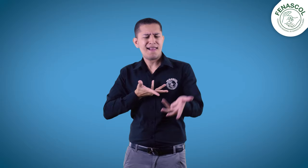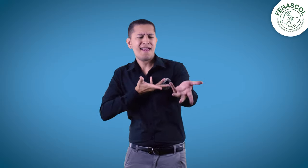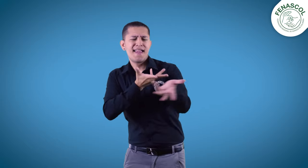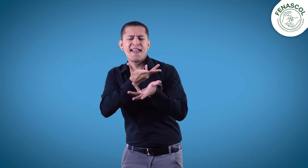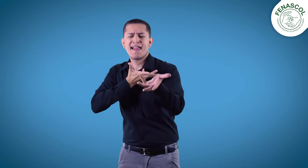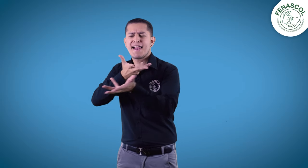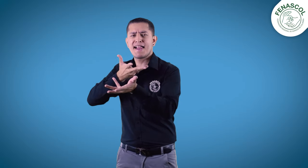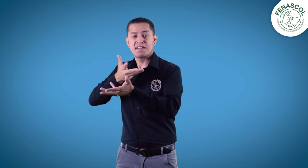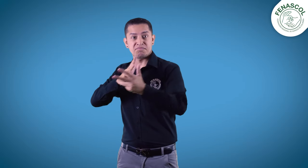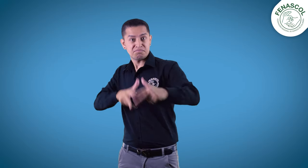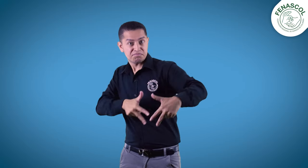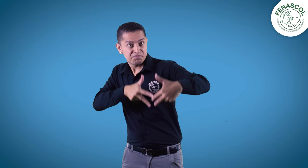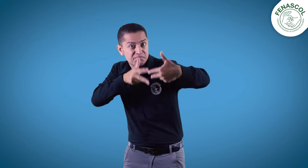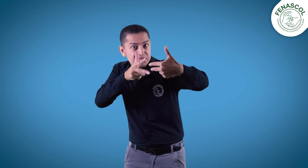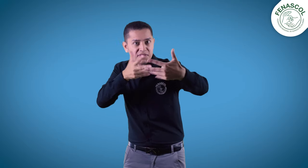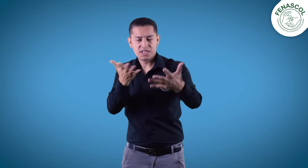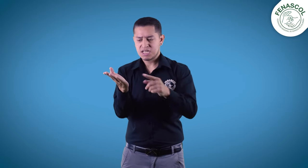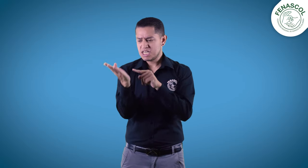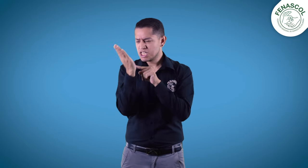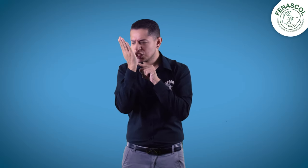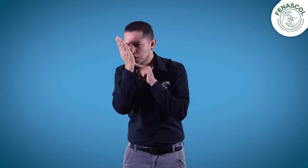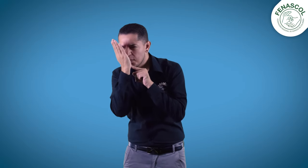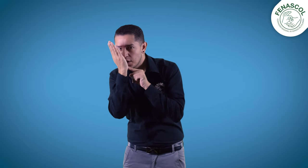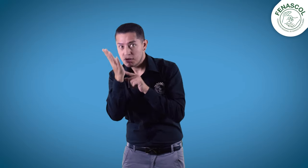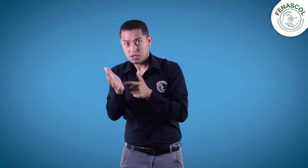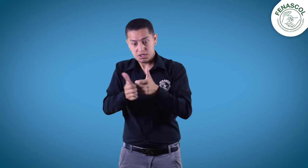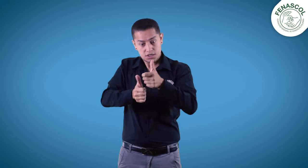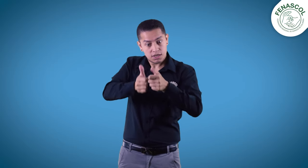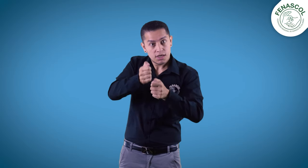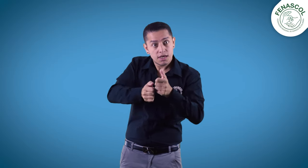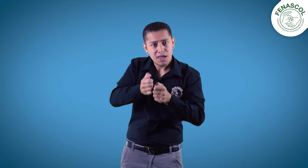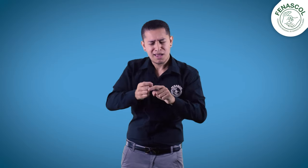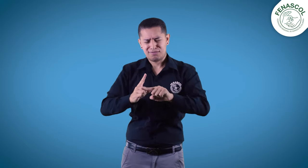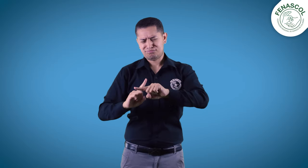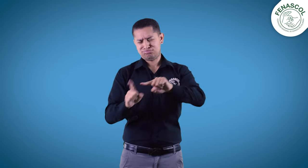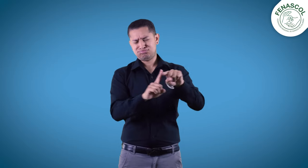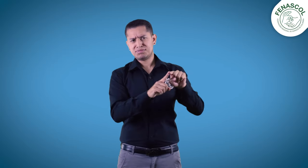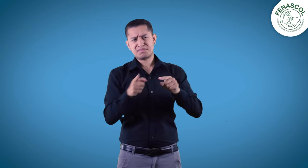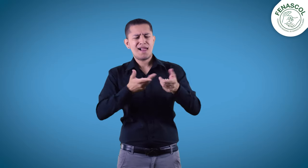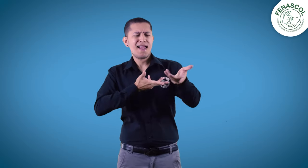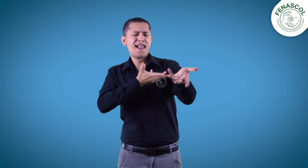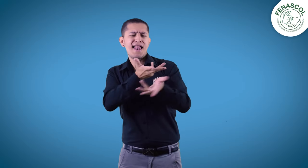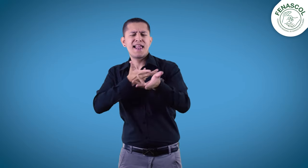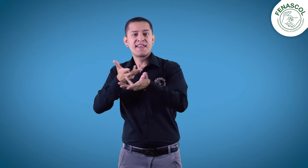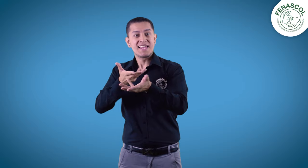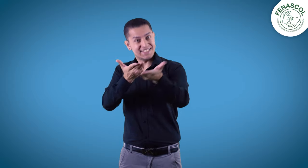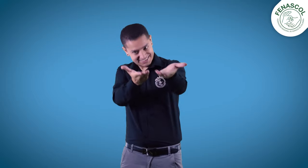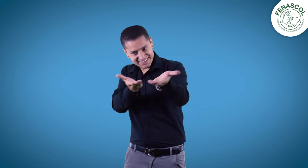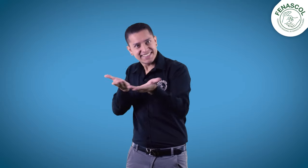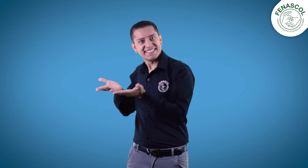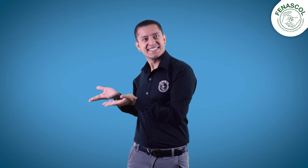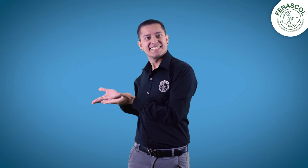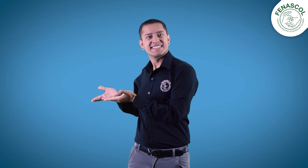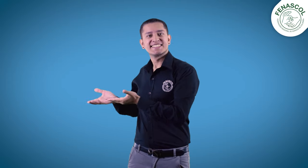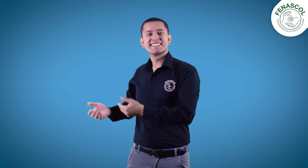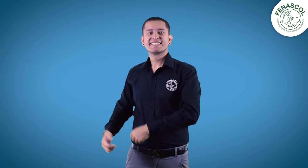Allí te puedes comunicar por videollamada, notas de voz, mensajes por chat, entre otros. ¡Adelante! Y